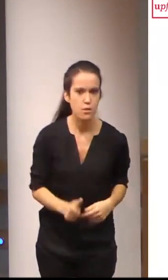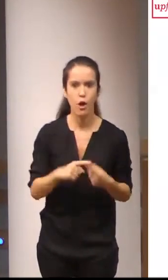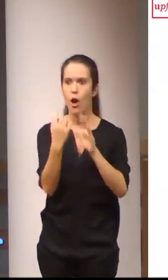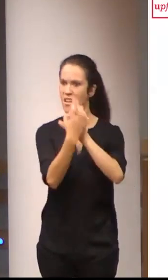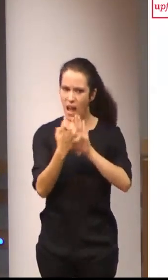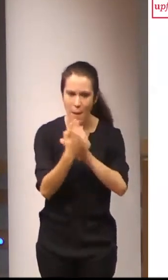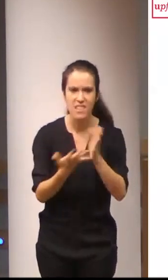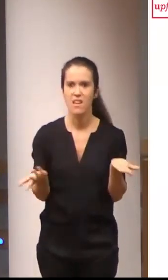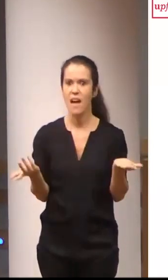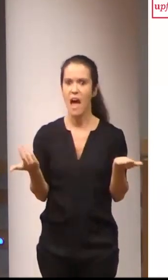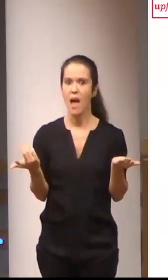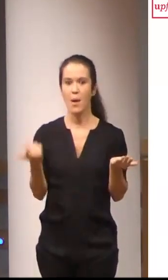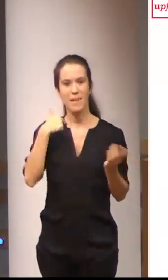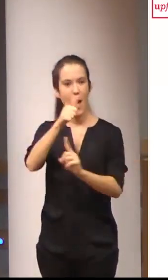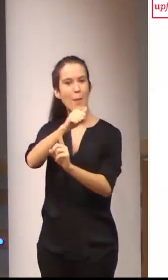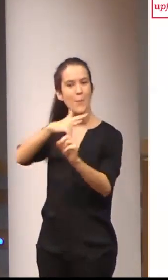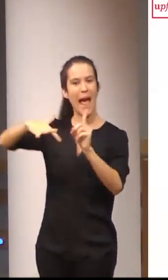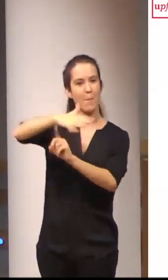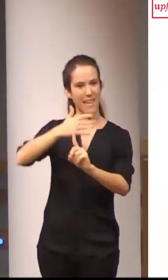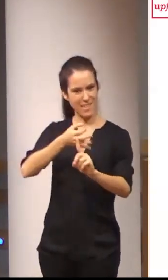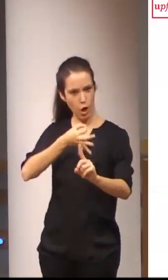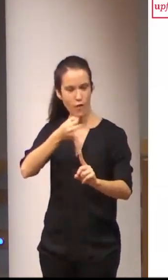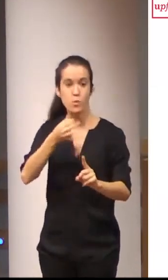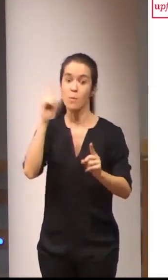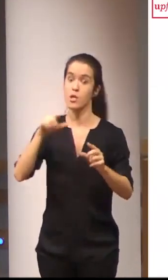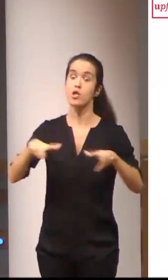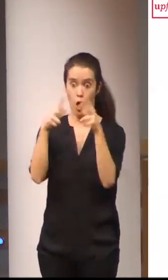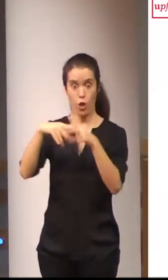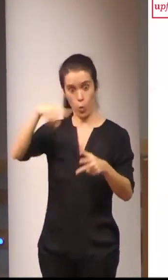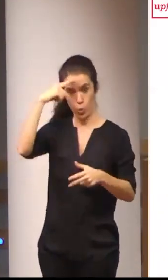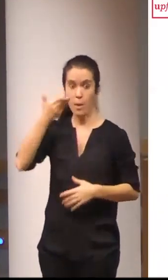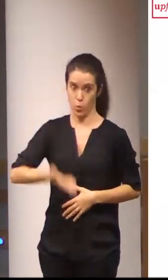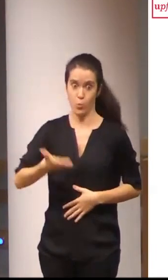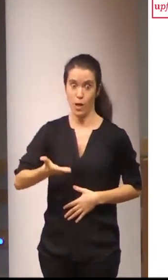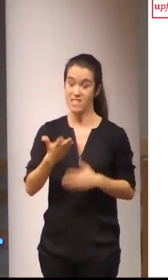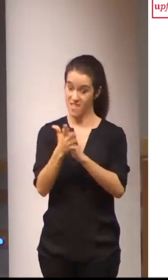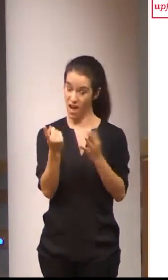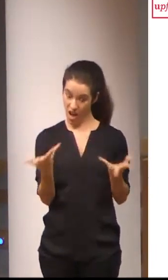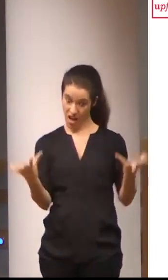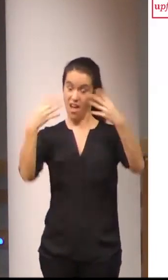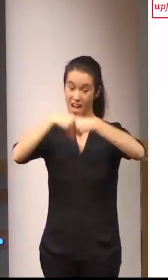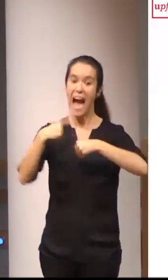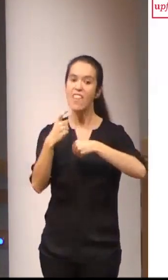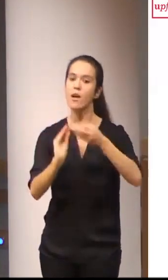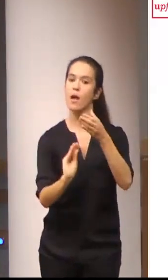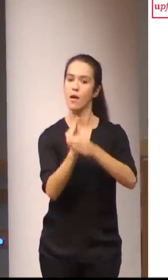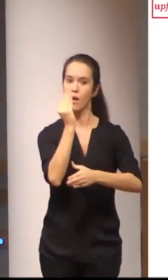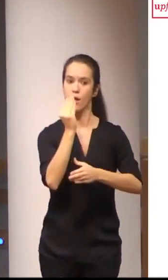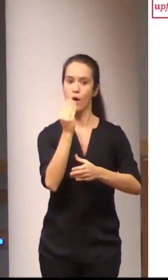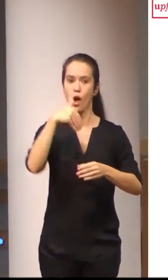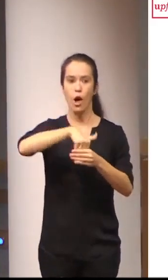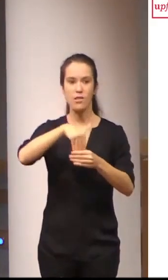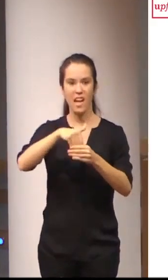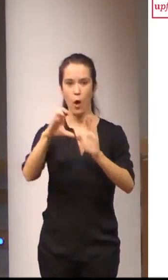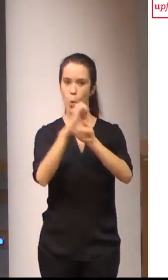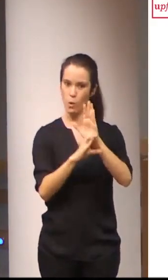la gramática, la parte pragmática discursiva y sociocultural también tienen que estar incluidos en unos contenidos curriculares formativos,